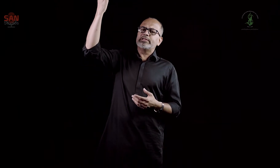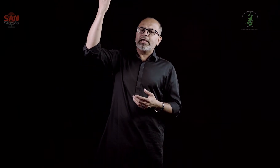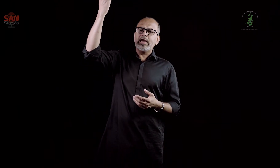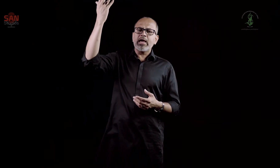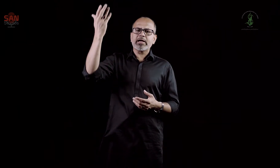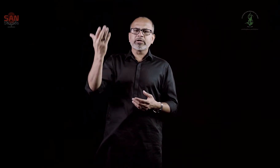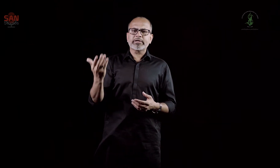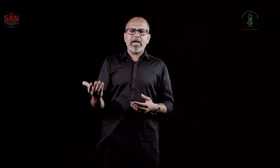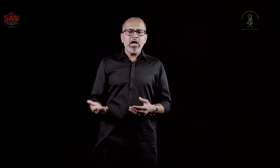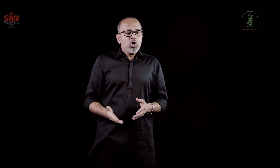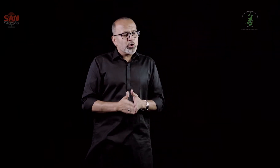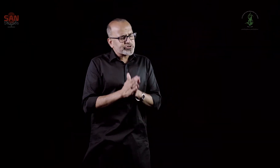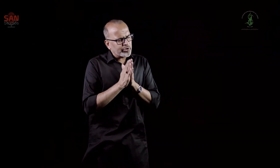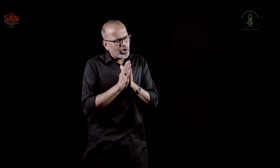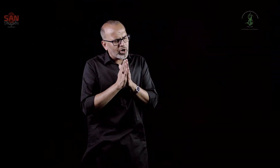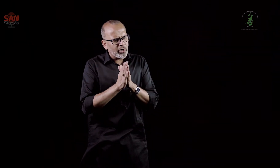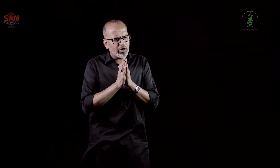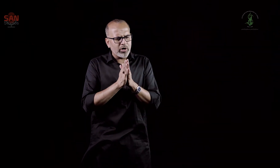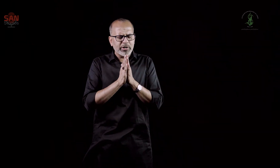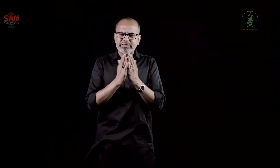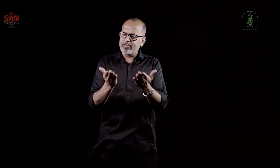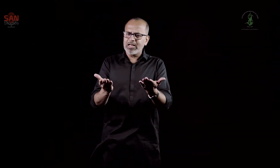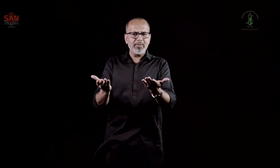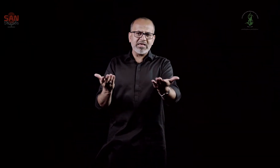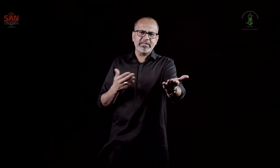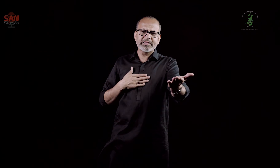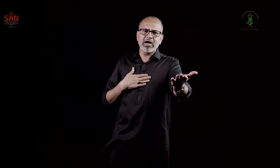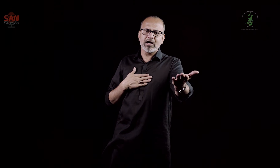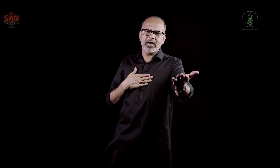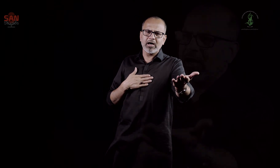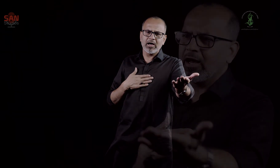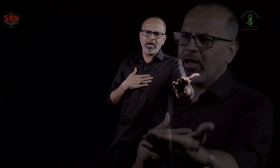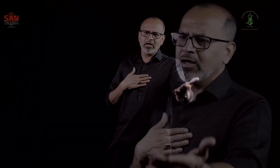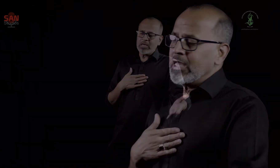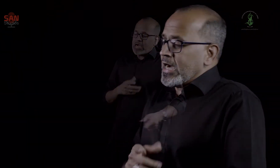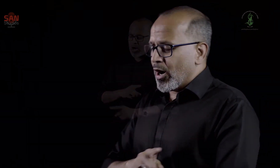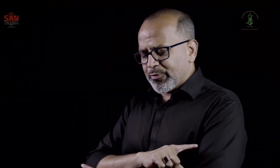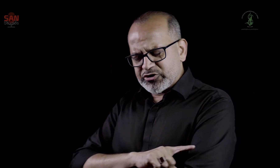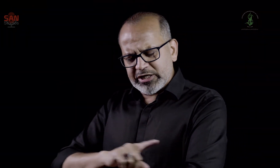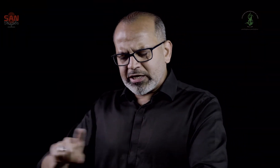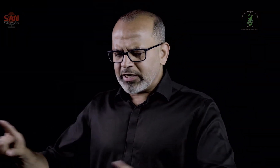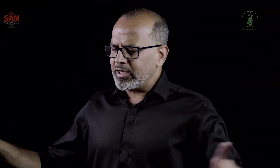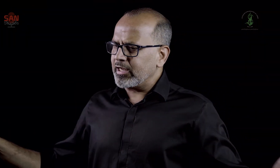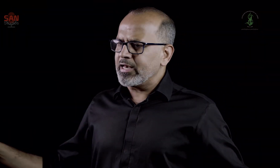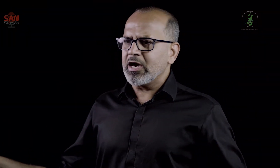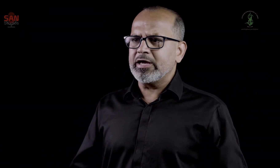دیکھ کے کچھ حاصلہ ملتا اب جی نہیں